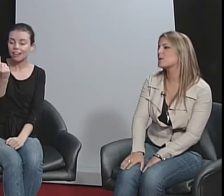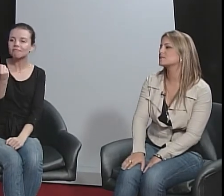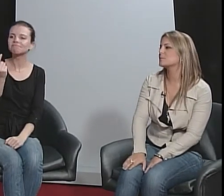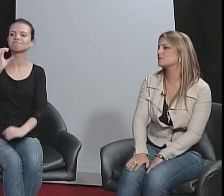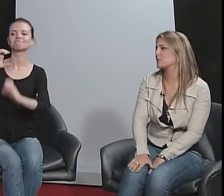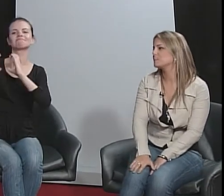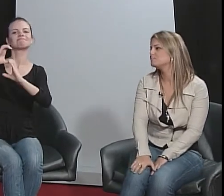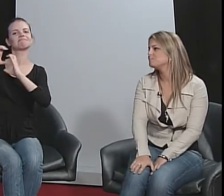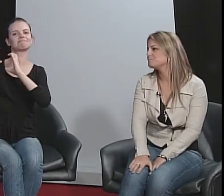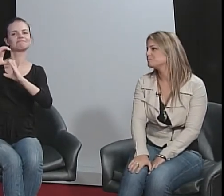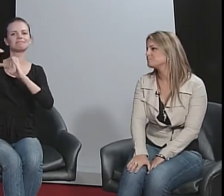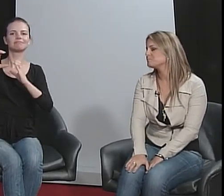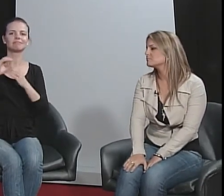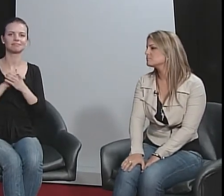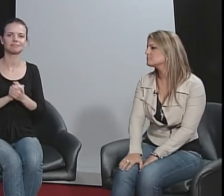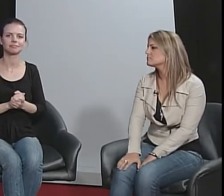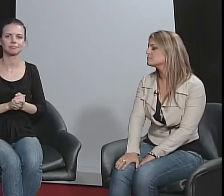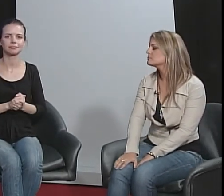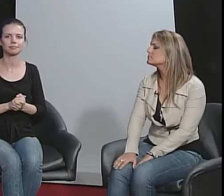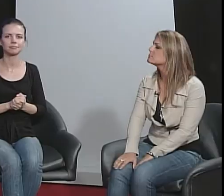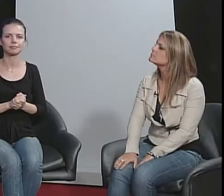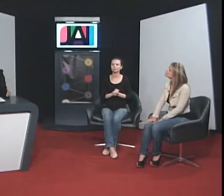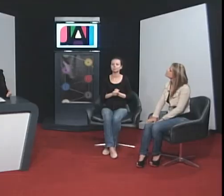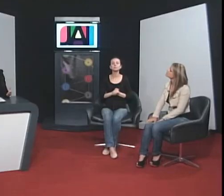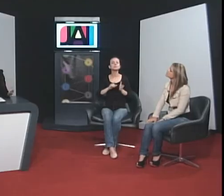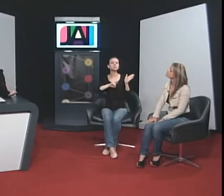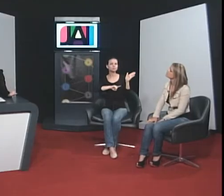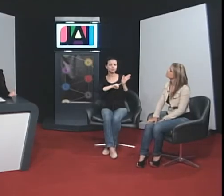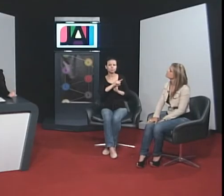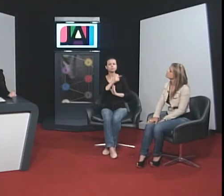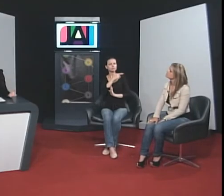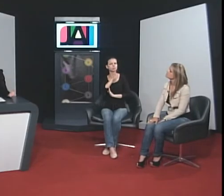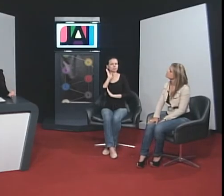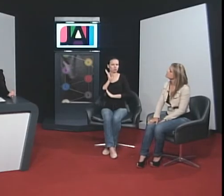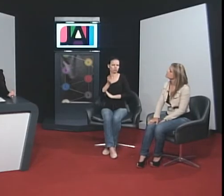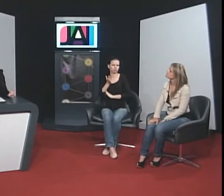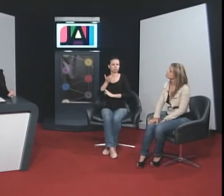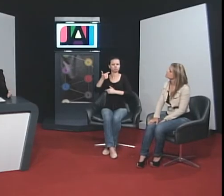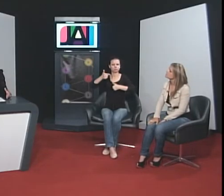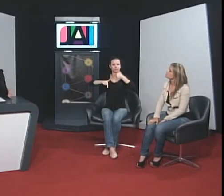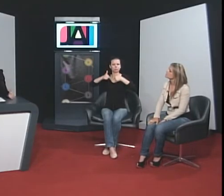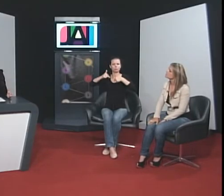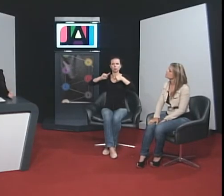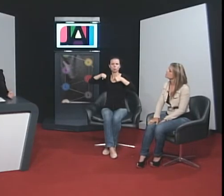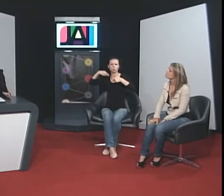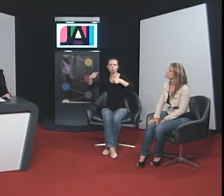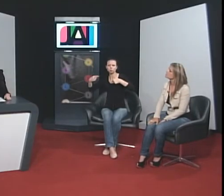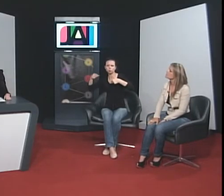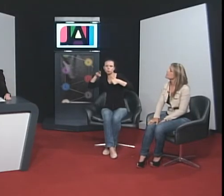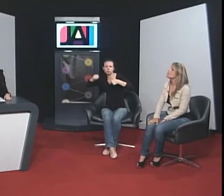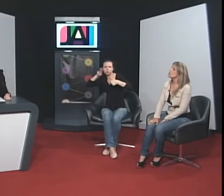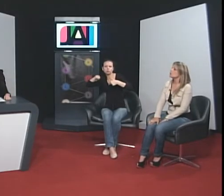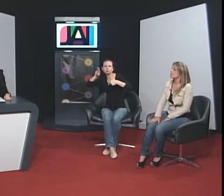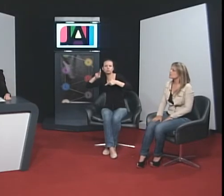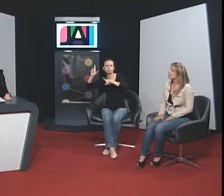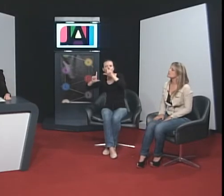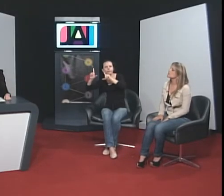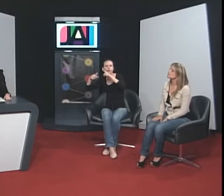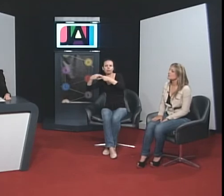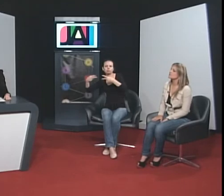com essa pessoa. Você já fez algum outro trabalho usando o meio audiovisual? Nós realizamos vários